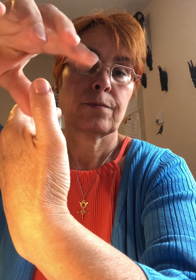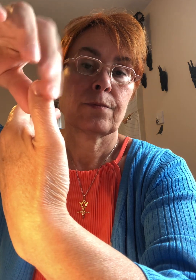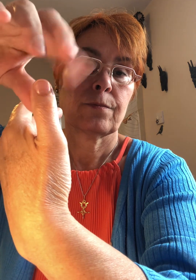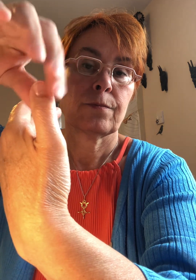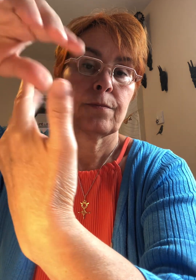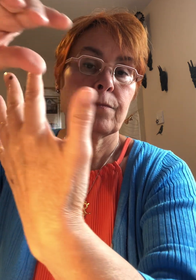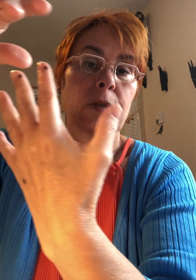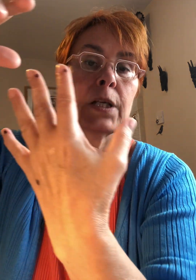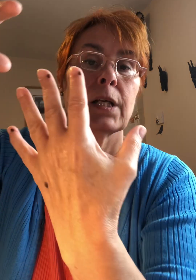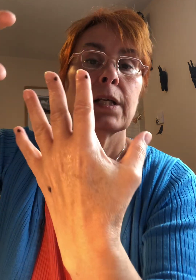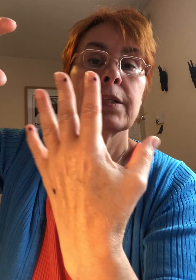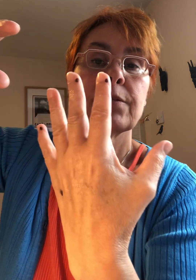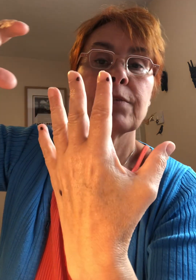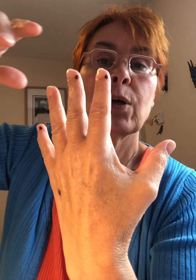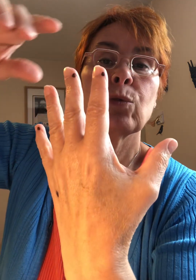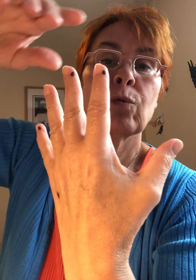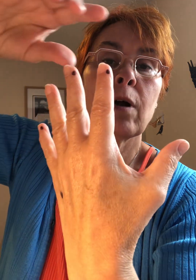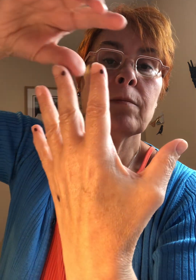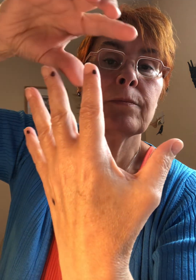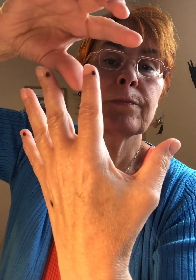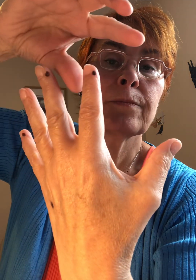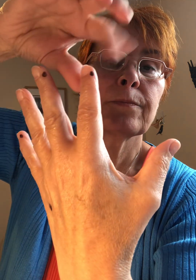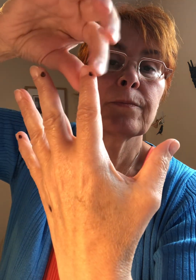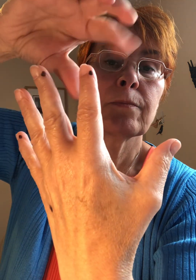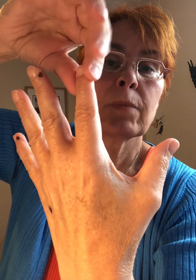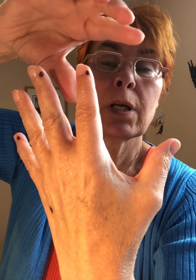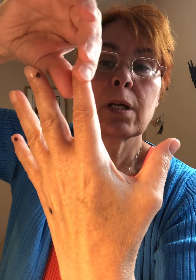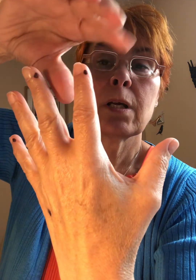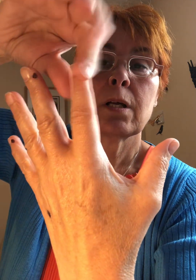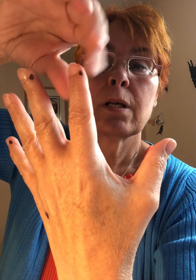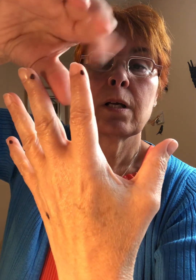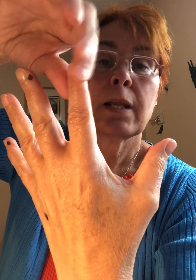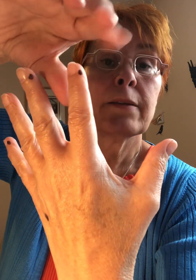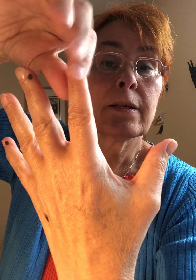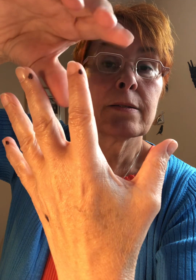les différents doigts l'index